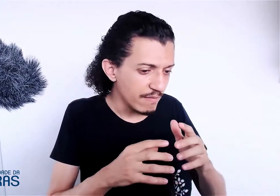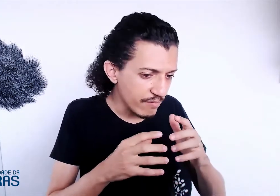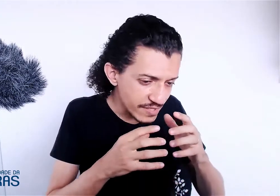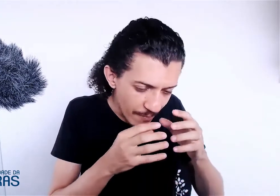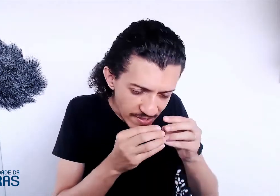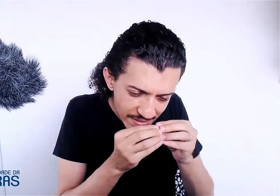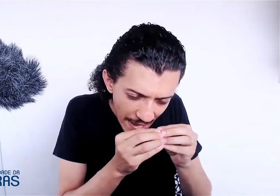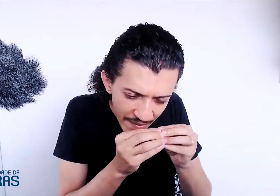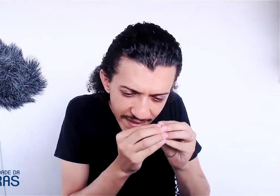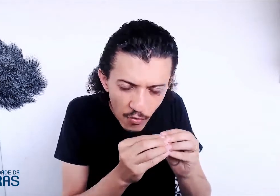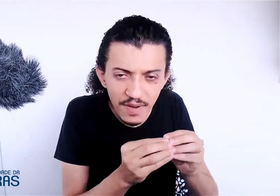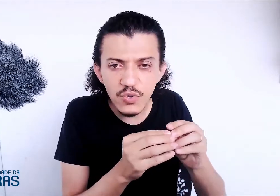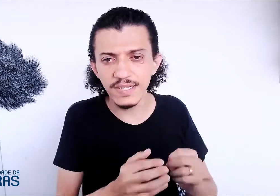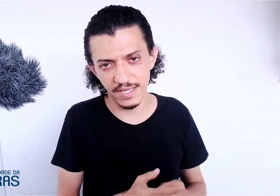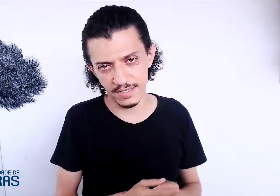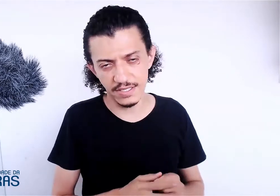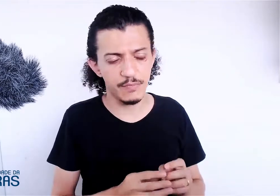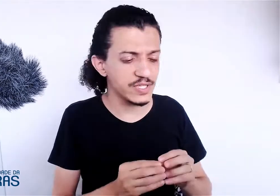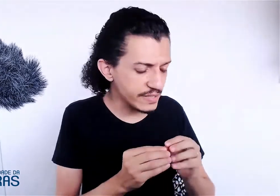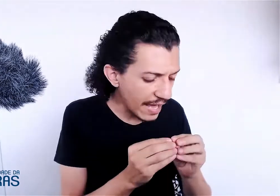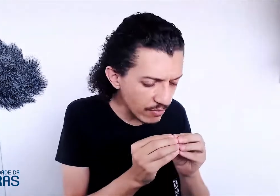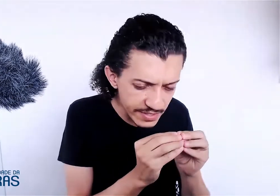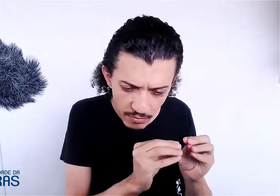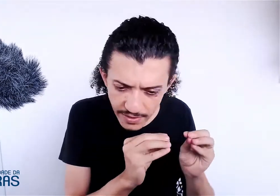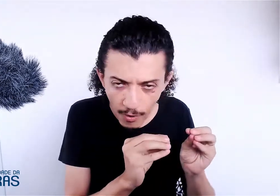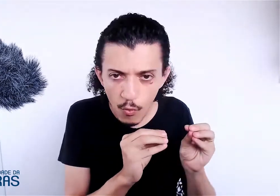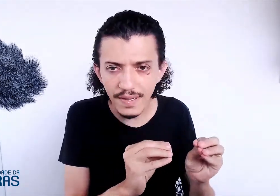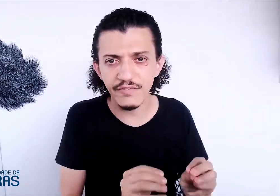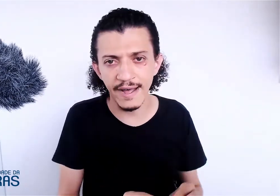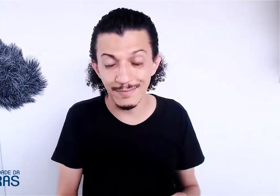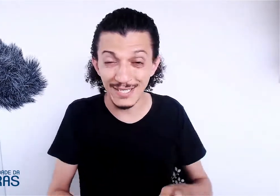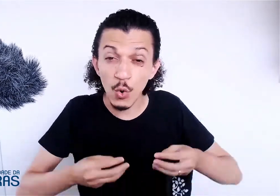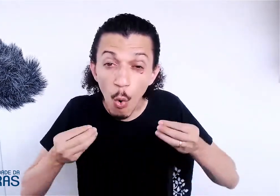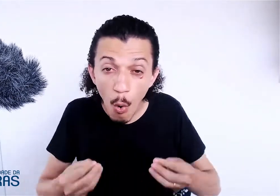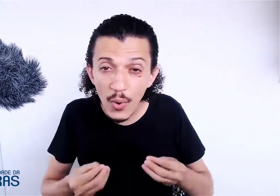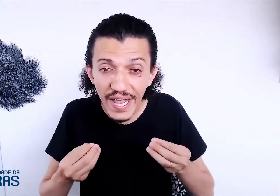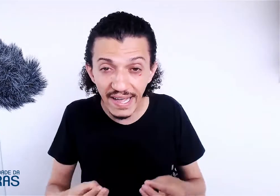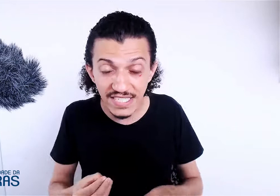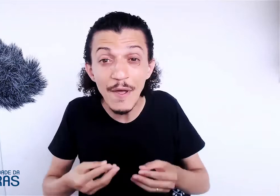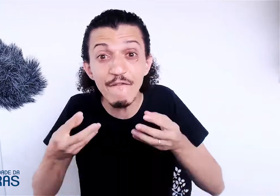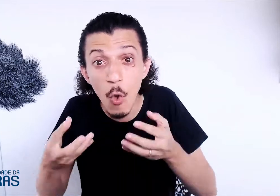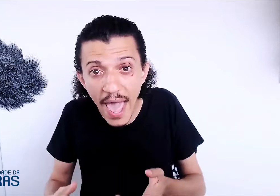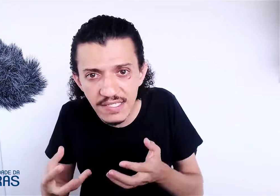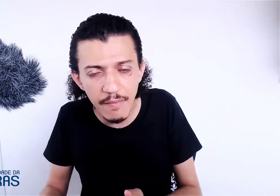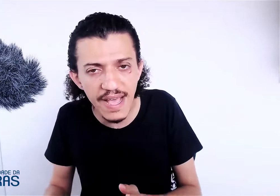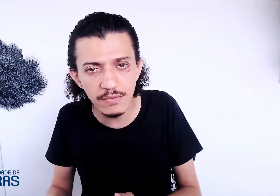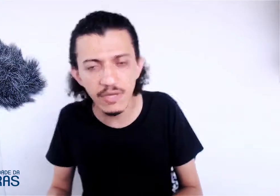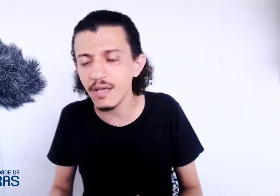você pode até aprender algumas coisinhas, você pode até conseguir montar algumas frases, mas comunicação, influência mesmo, e